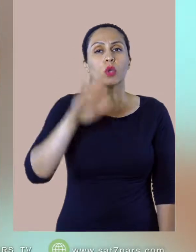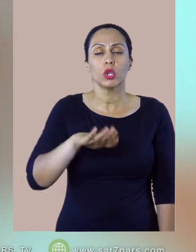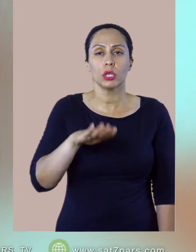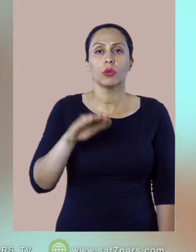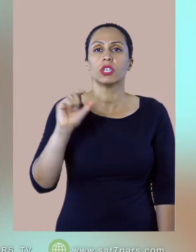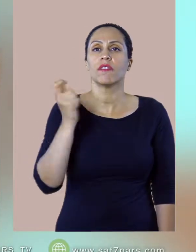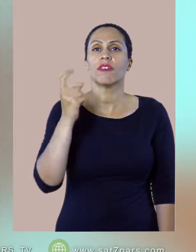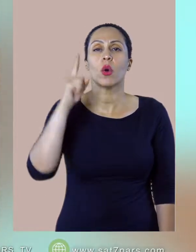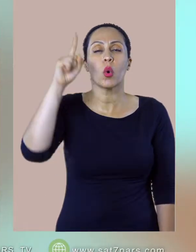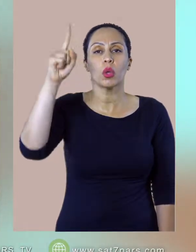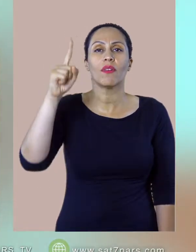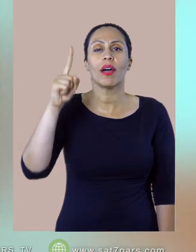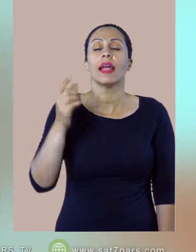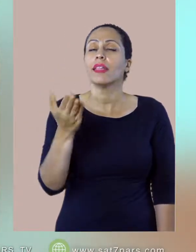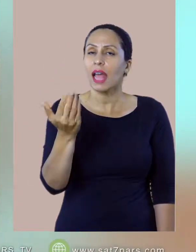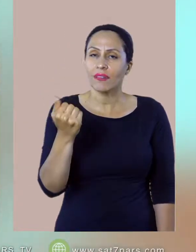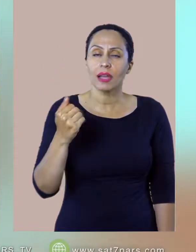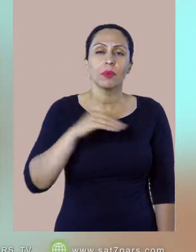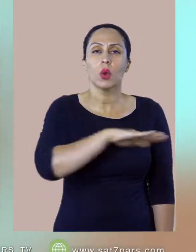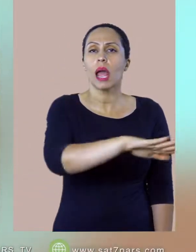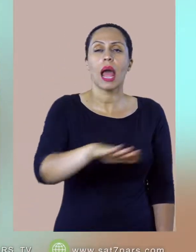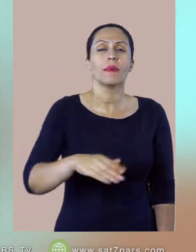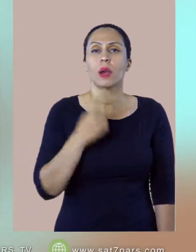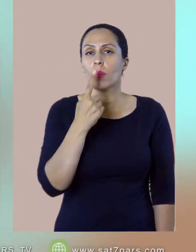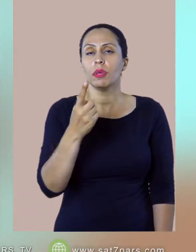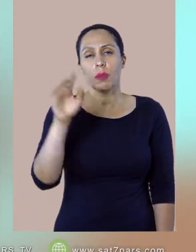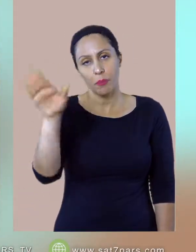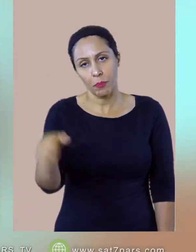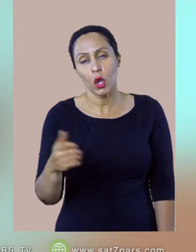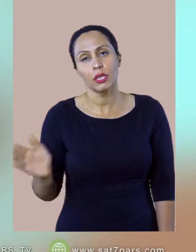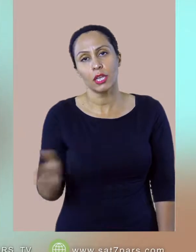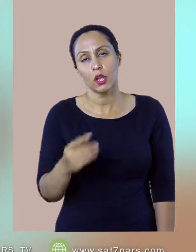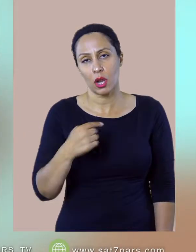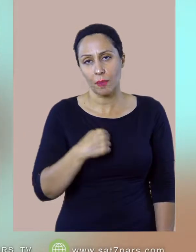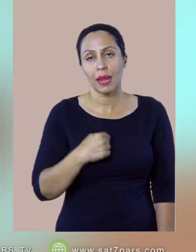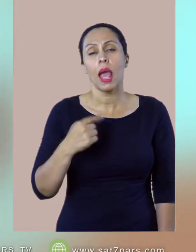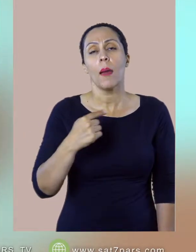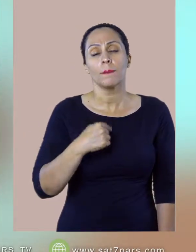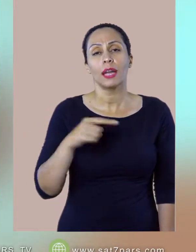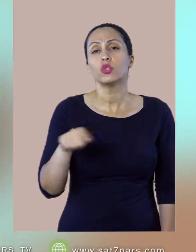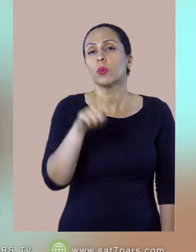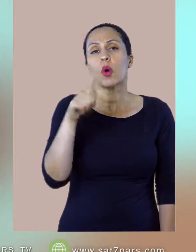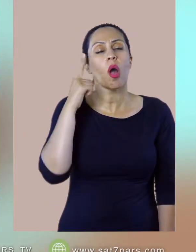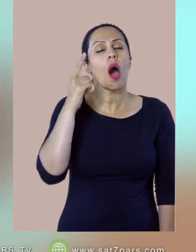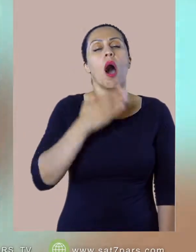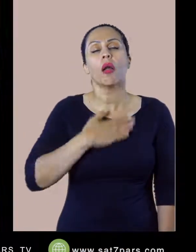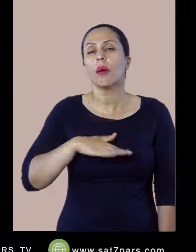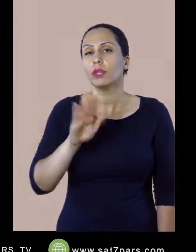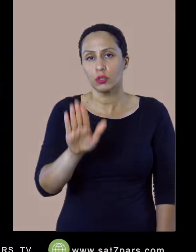خداوند همون دعوت هست که میگه بیایید نزد من ای تمامی گرانباران و زحمت کشان و من شما رو آرامی خواهم بخشیم